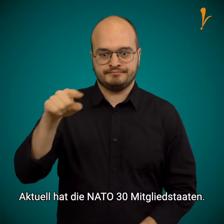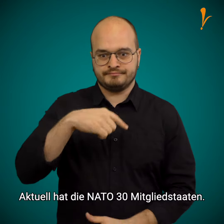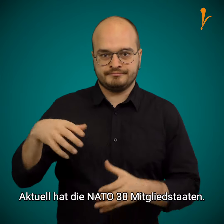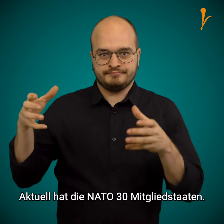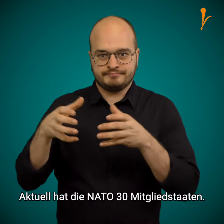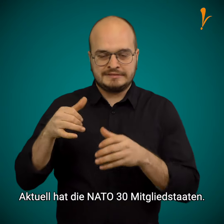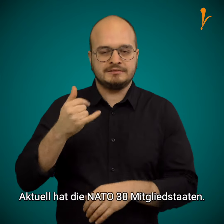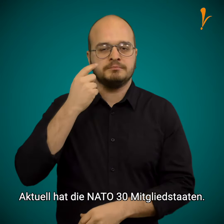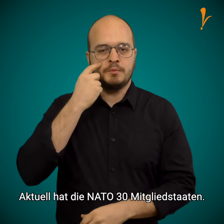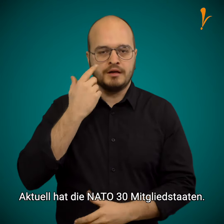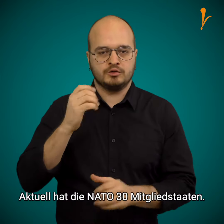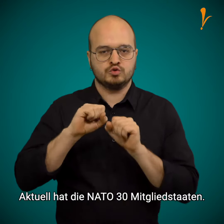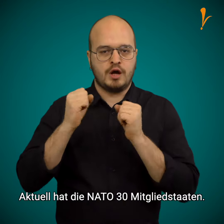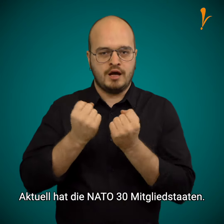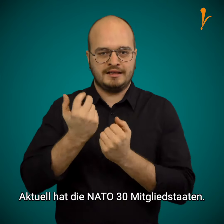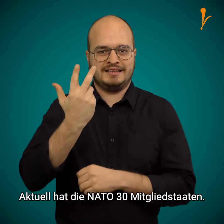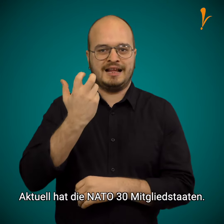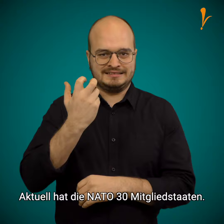Aktuell hat die NATO 30 Mitgliedstaaten.